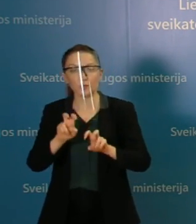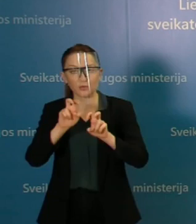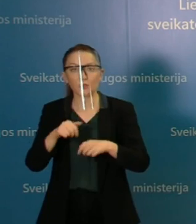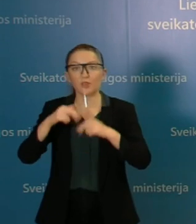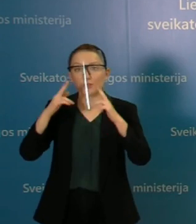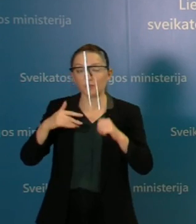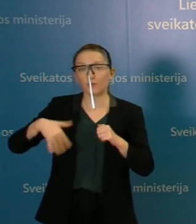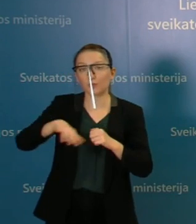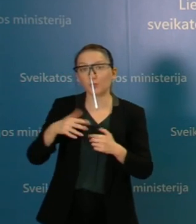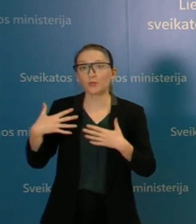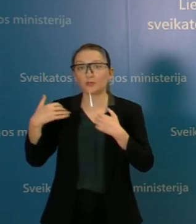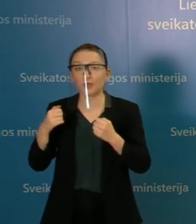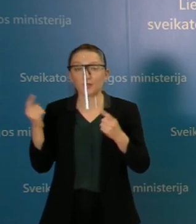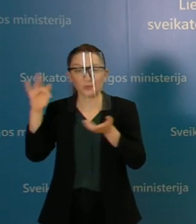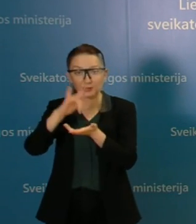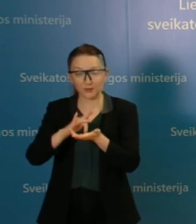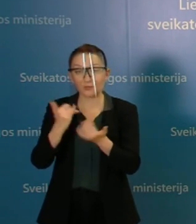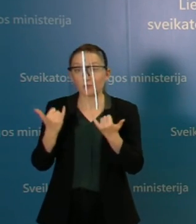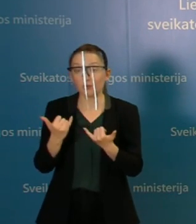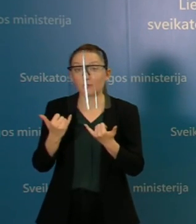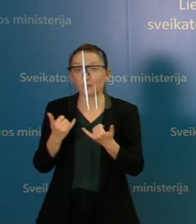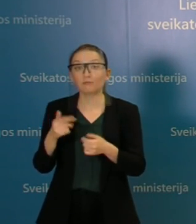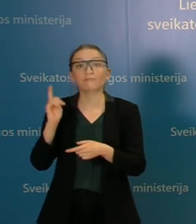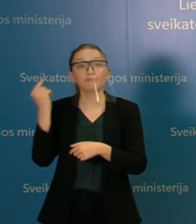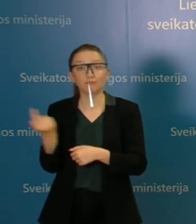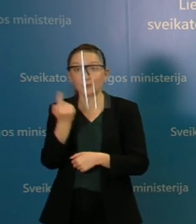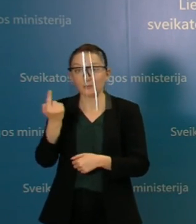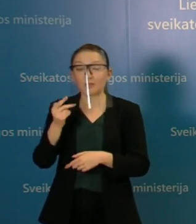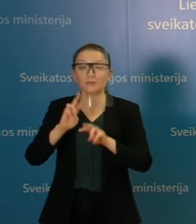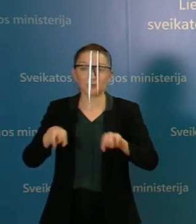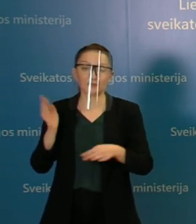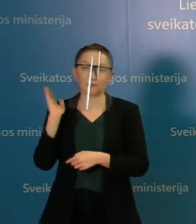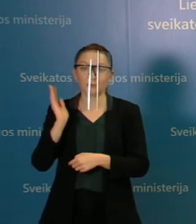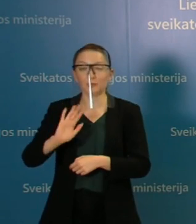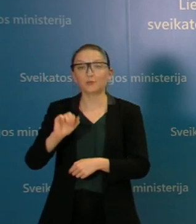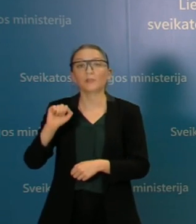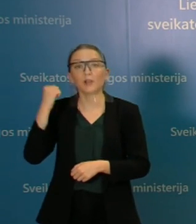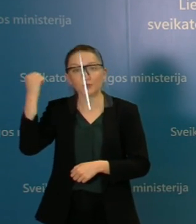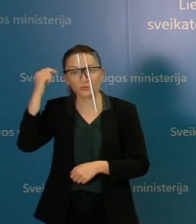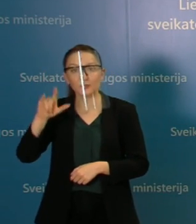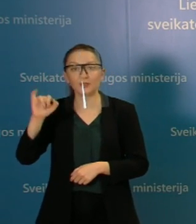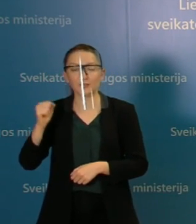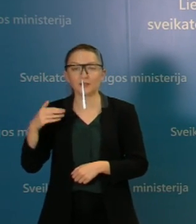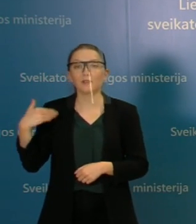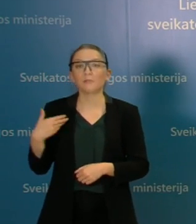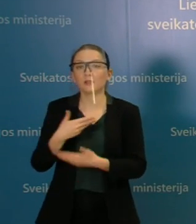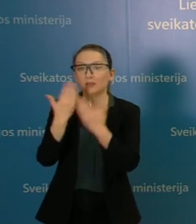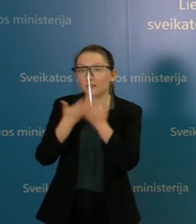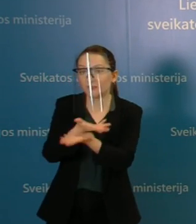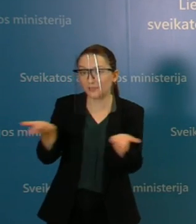visuomenės sveikatos centra. Tai pradėsime nuo ministro. Prašau, ministrė. Ačiū, Lina. Aba diena visiem.